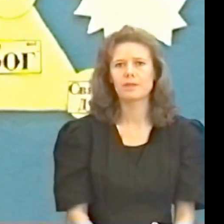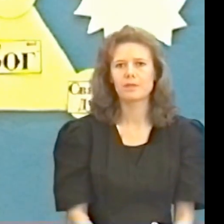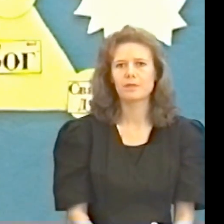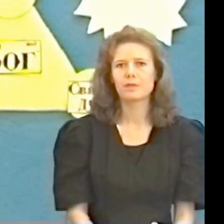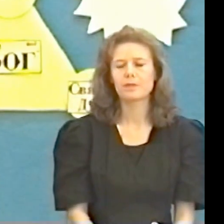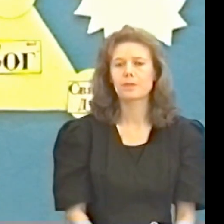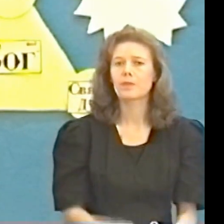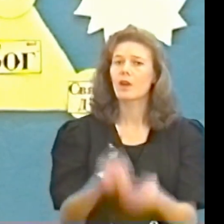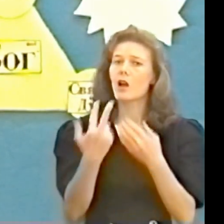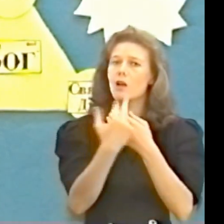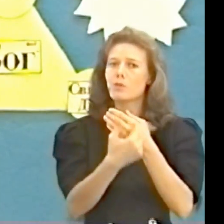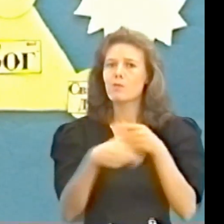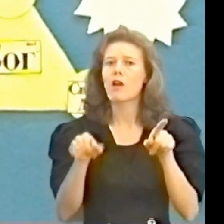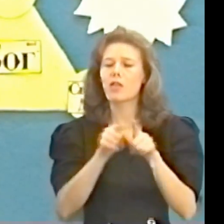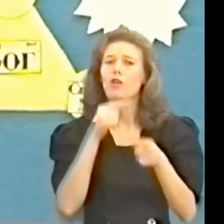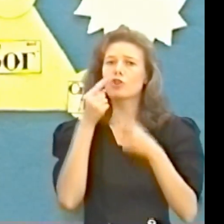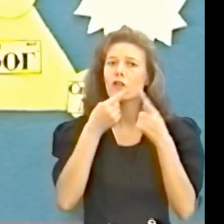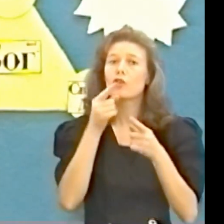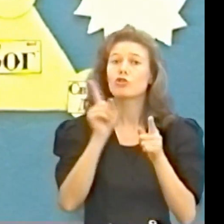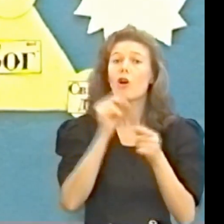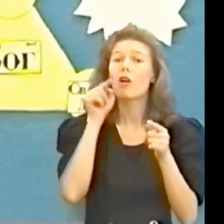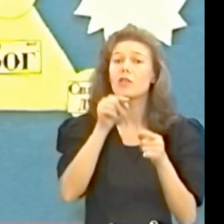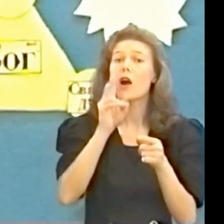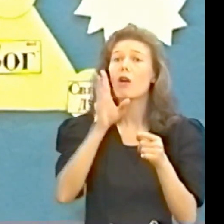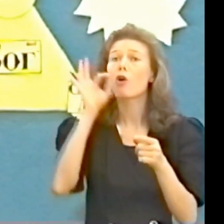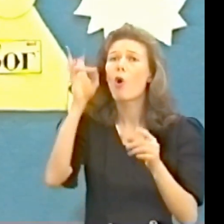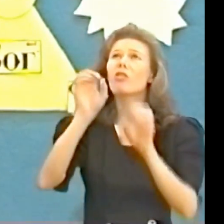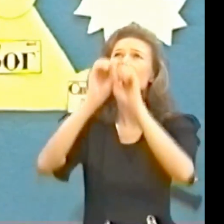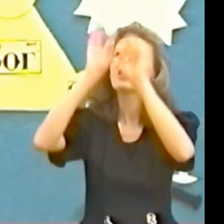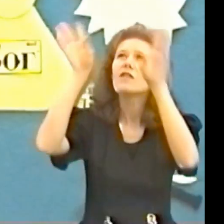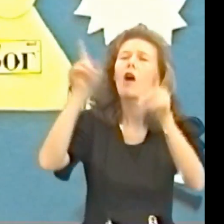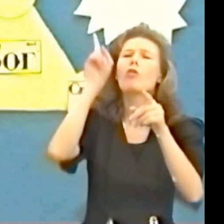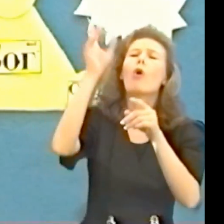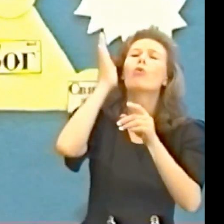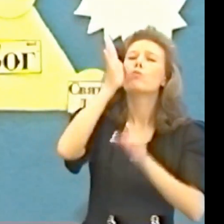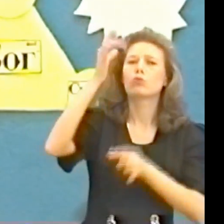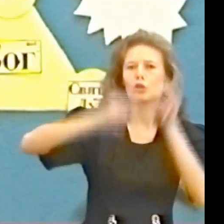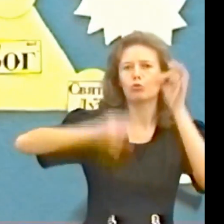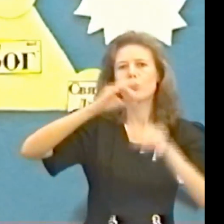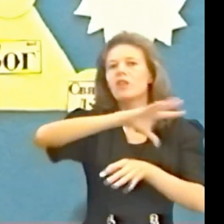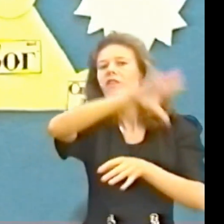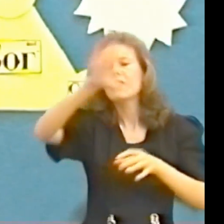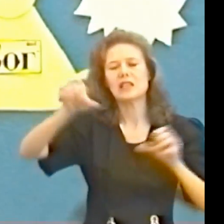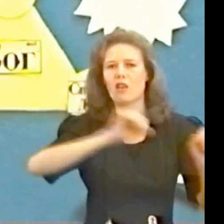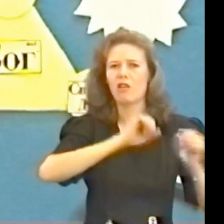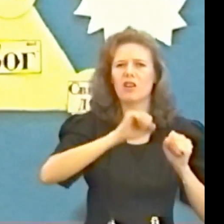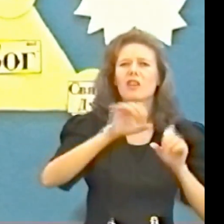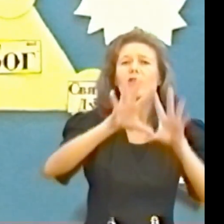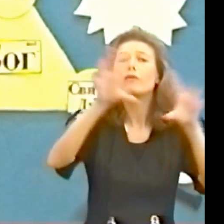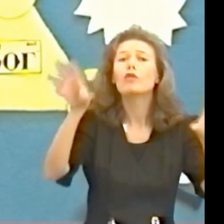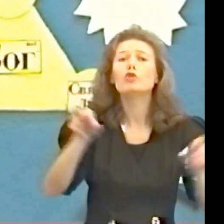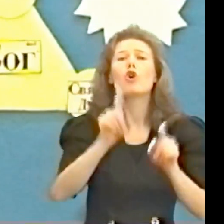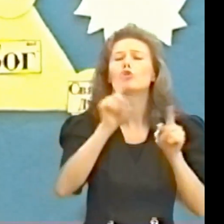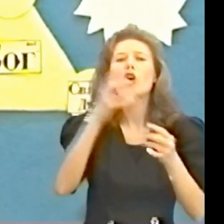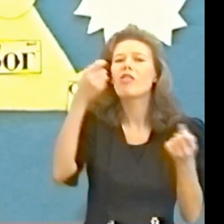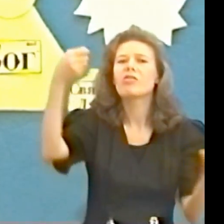библия также говорит что так как он свет он будет судить все грехи то есть все что не соответствует его